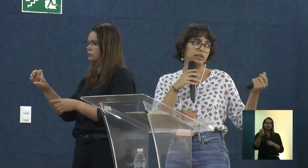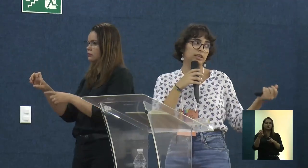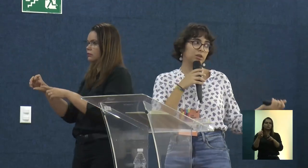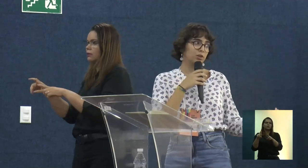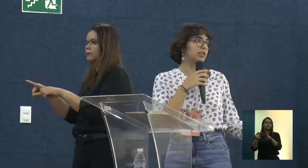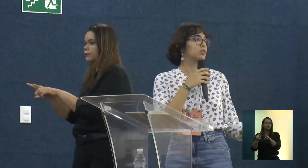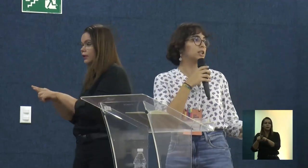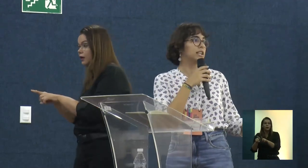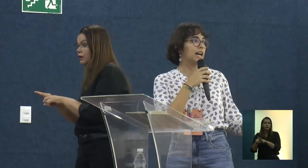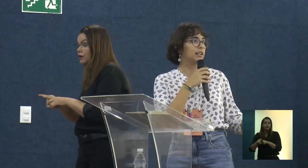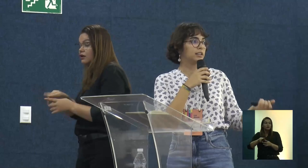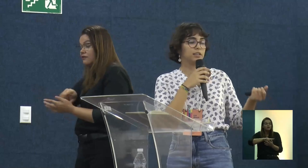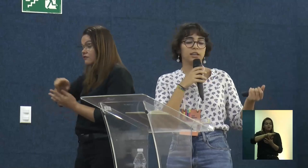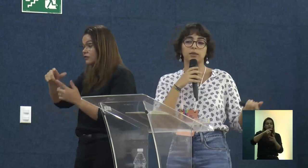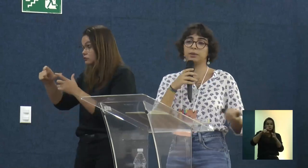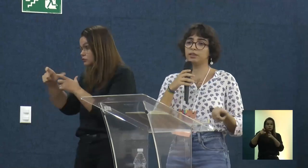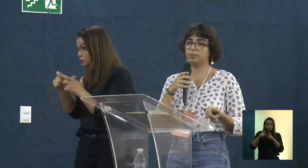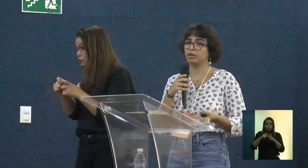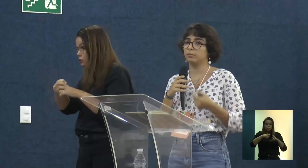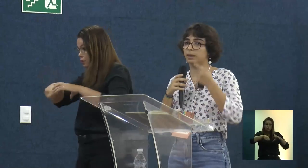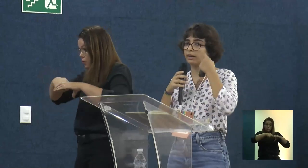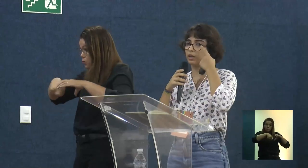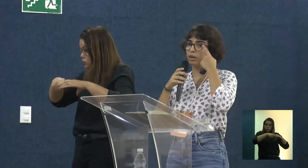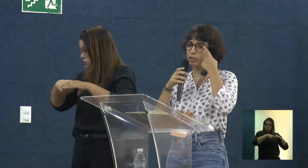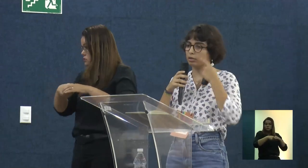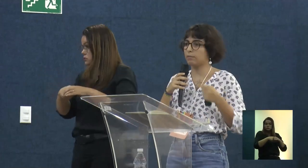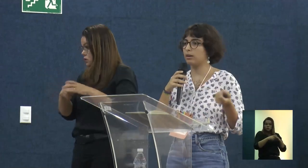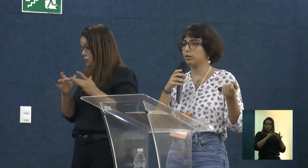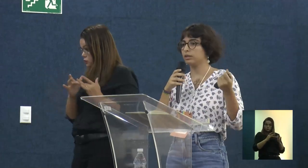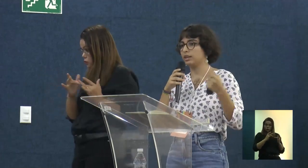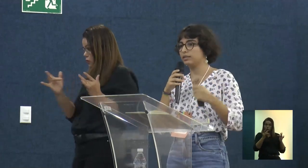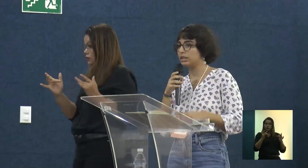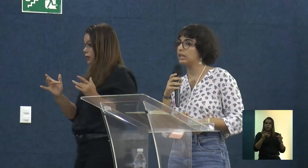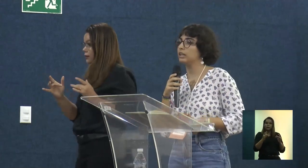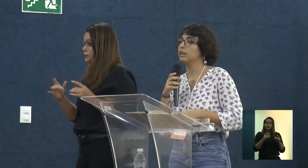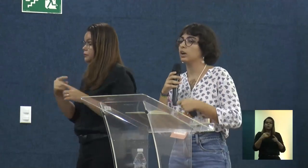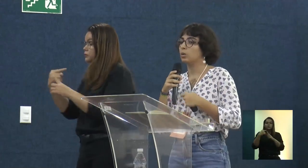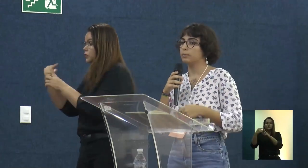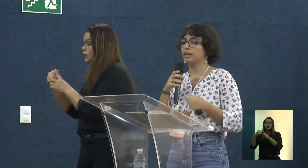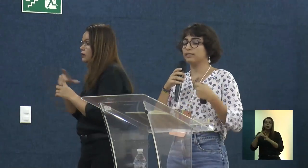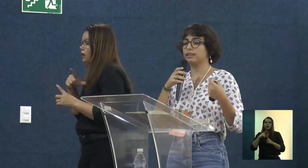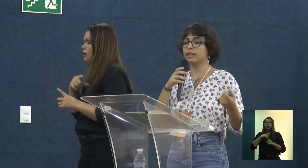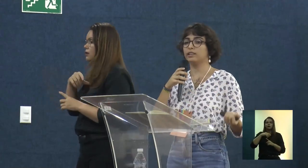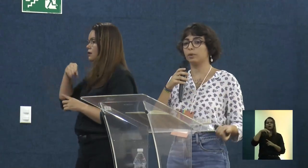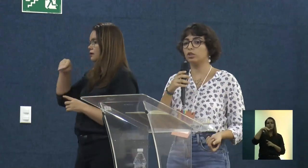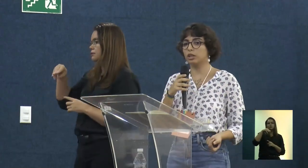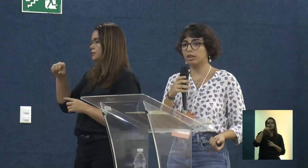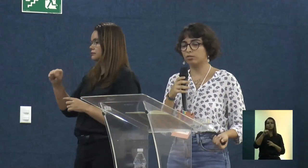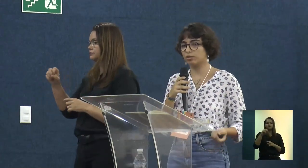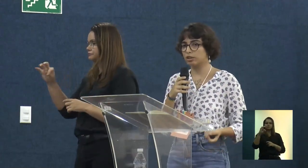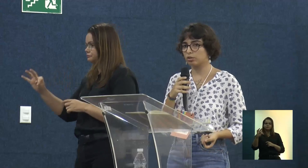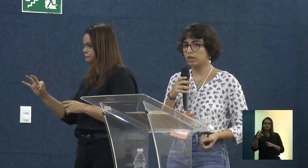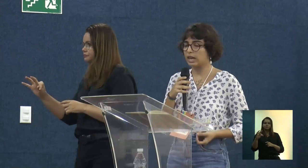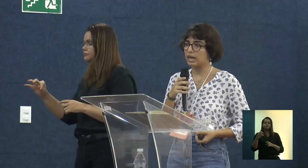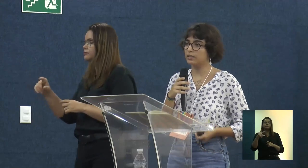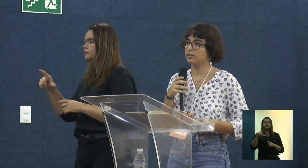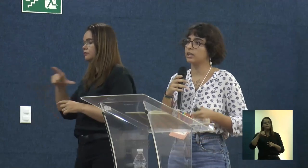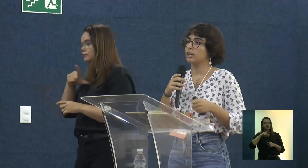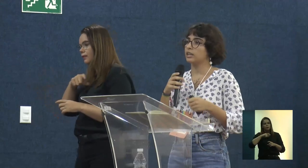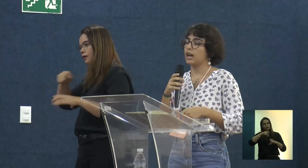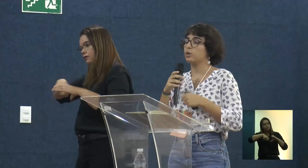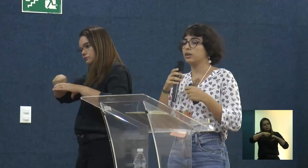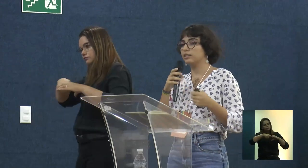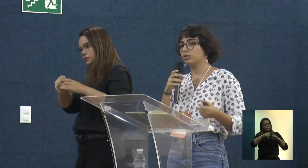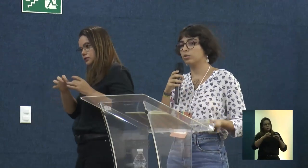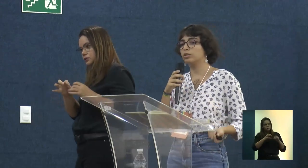Sobre o GT da Cozinha Solidária, Daniela e Bispo, para quem conhece o trabalho do MTST, o MTST tem esse projeto das Cozinhas Solidárias,